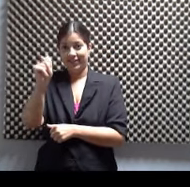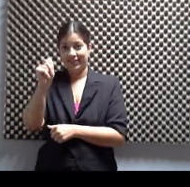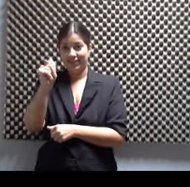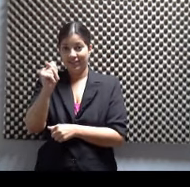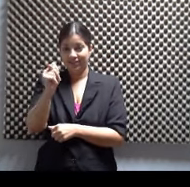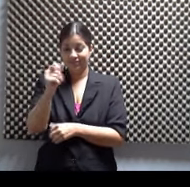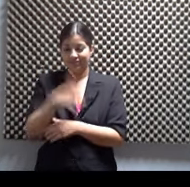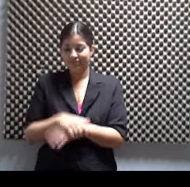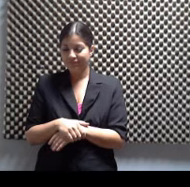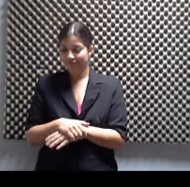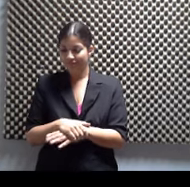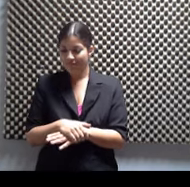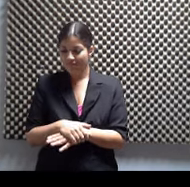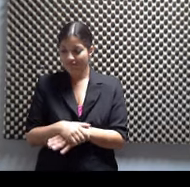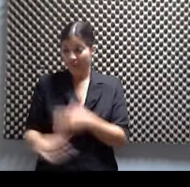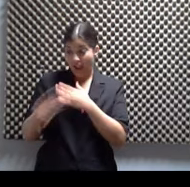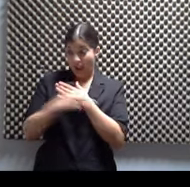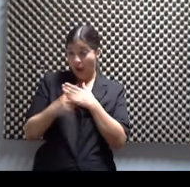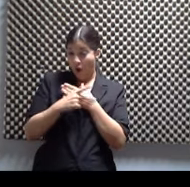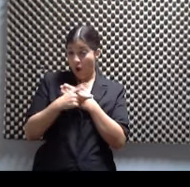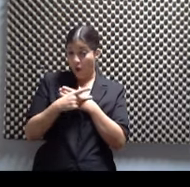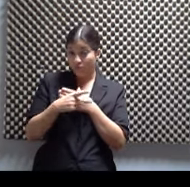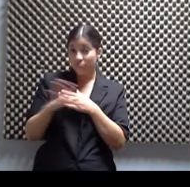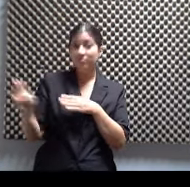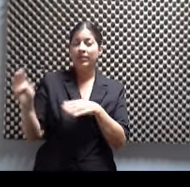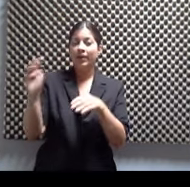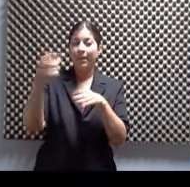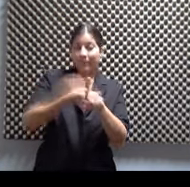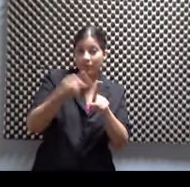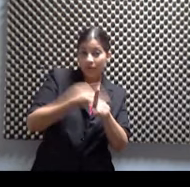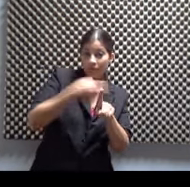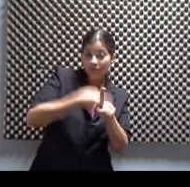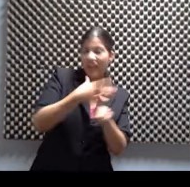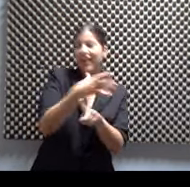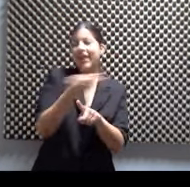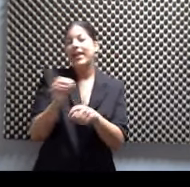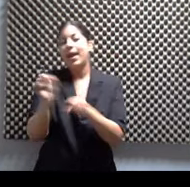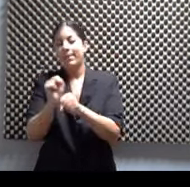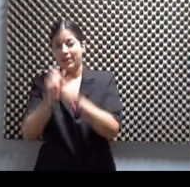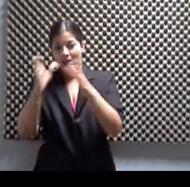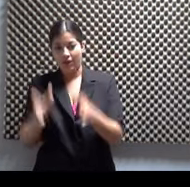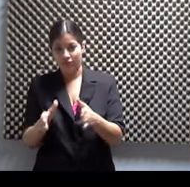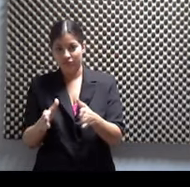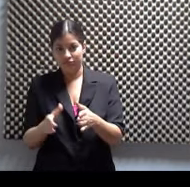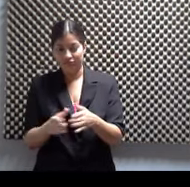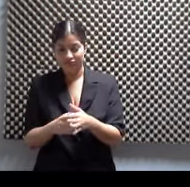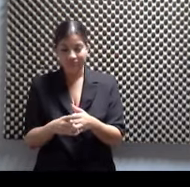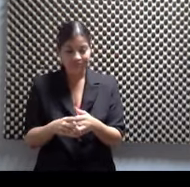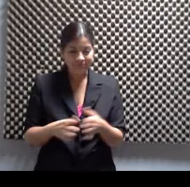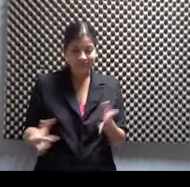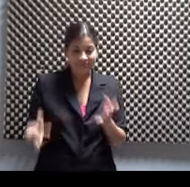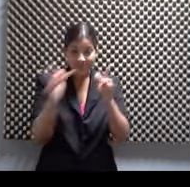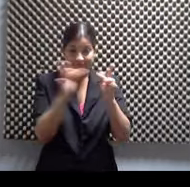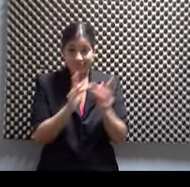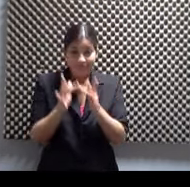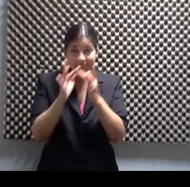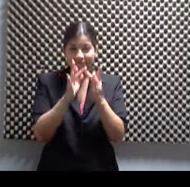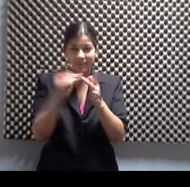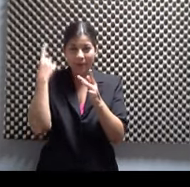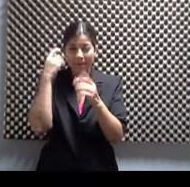y hasta para tus empleados al ser cliente comercial. Y crece con los equipos y aplicaciones que maximizan tu eficiencia. Haz la